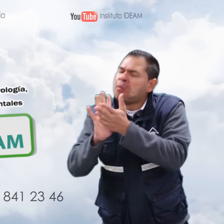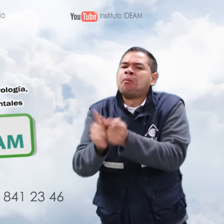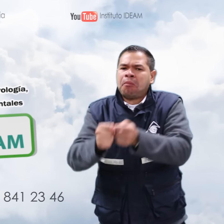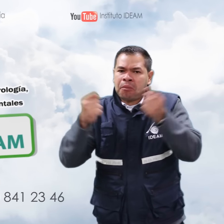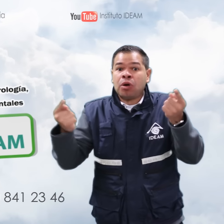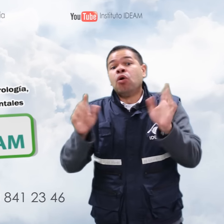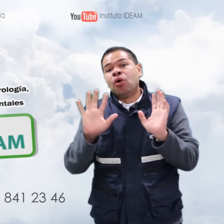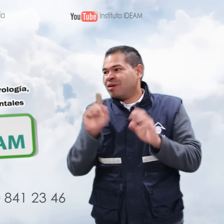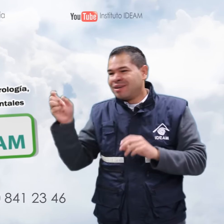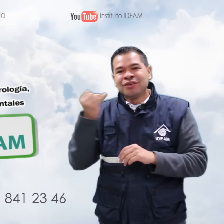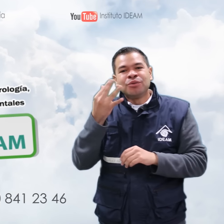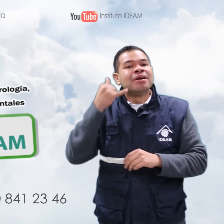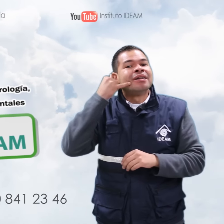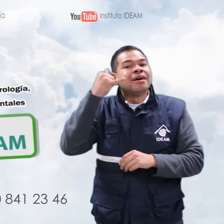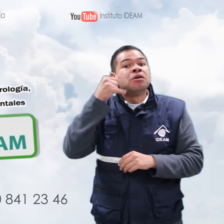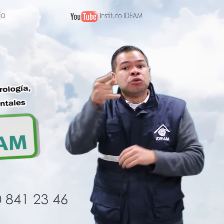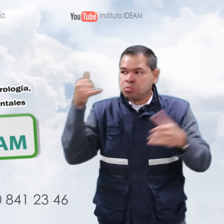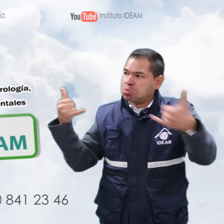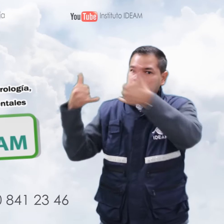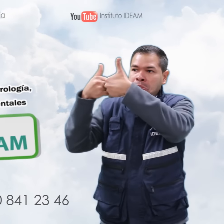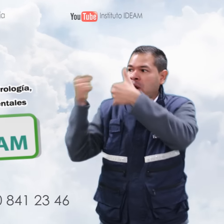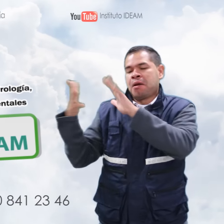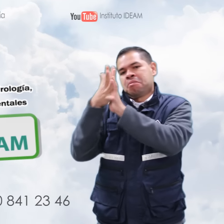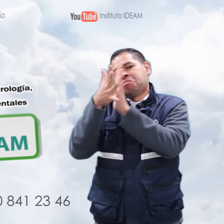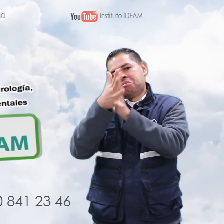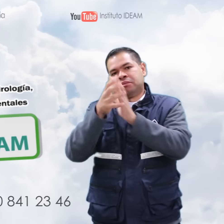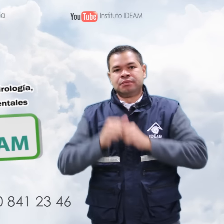.co o comunicarse con los números que aparecen en pantalla.